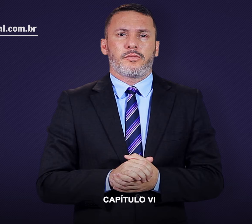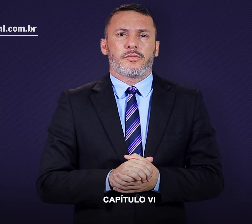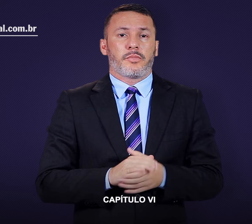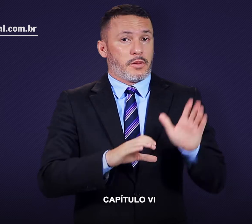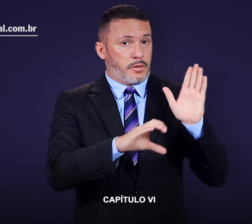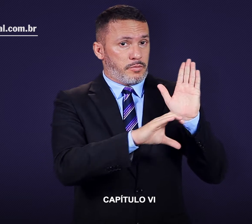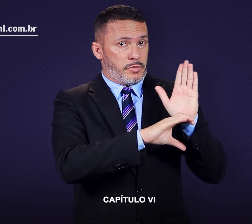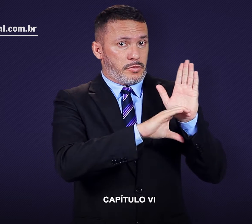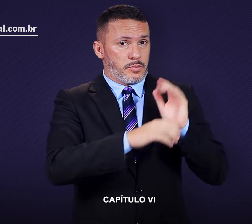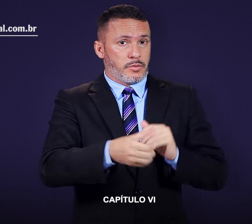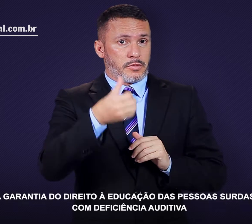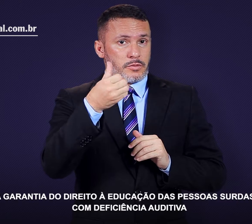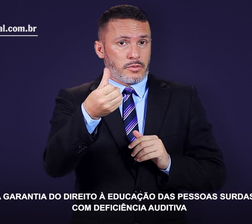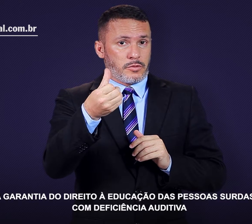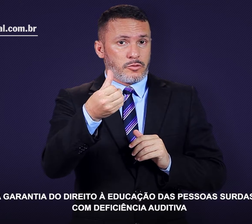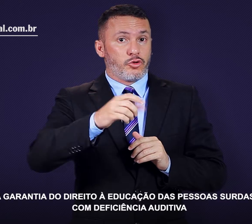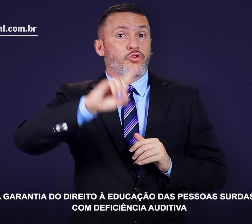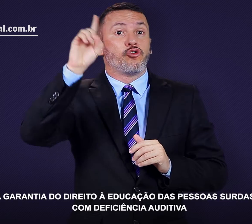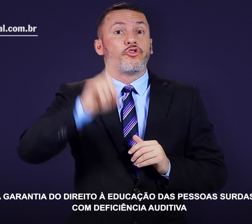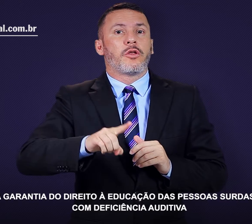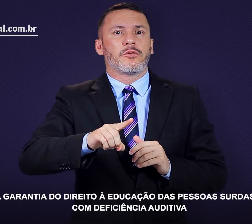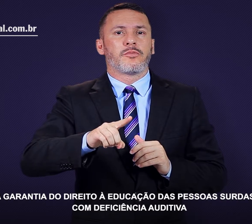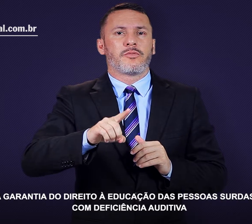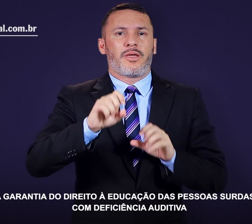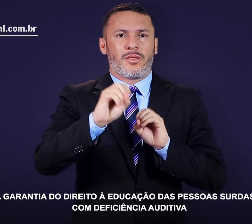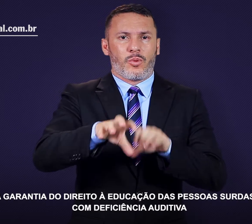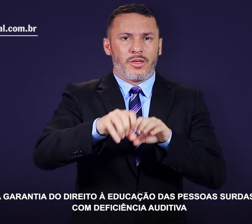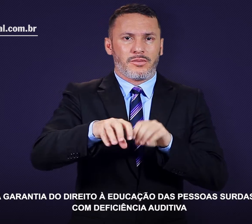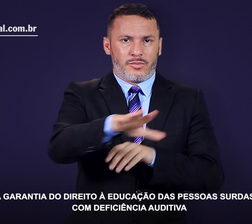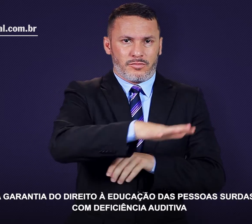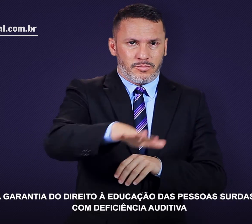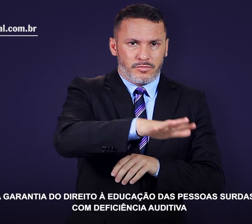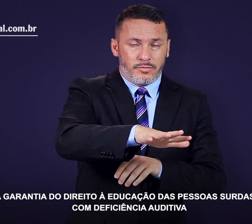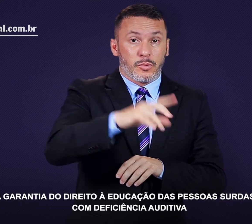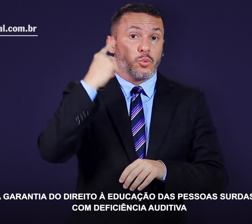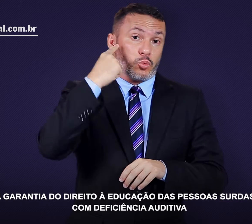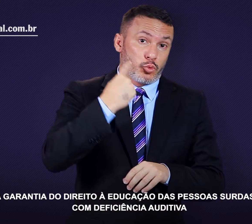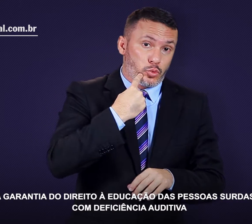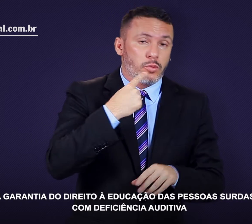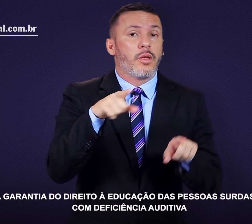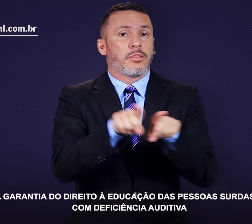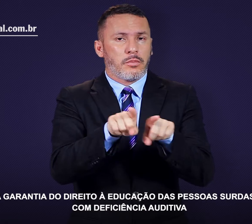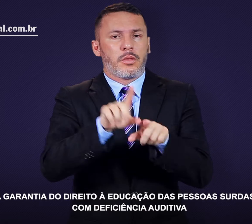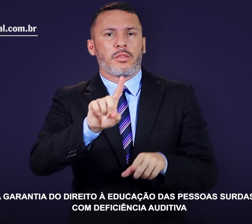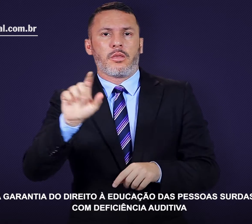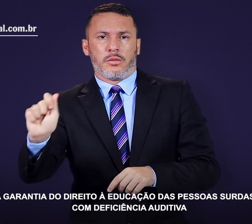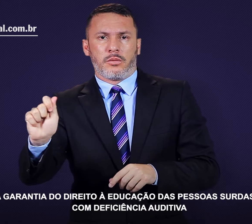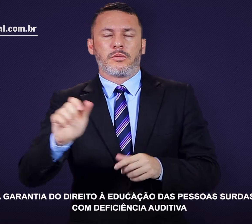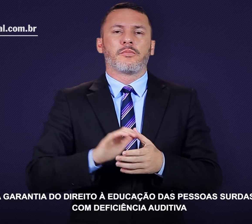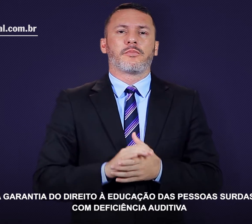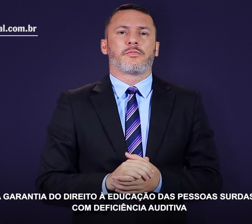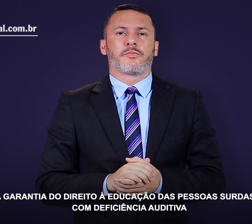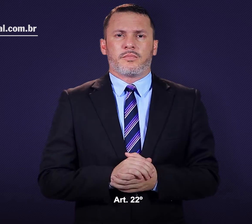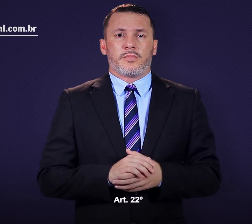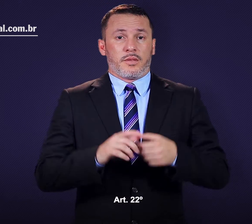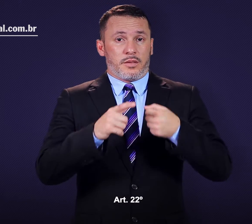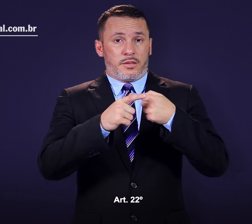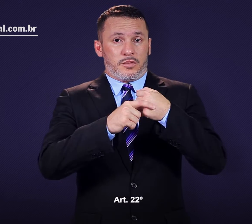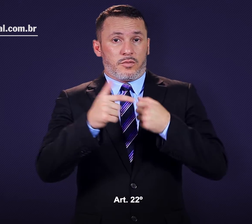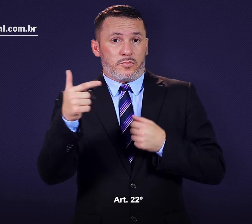Capítulo 6. Da garantia do direito à educação das pessoas surdas ou com deficiência auditiva. Artigo 22.